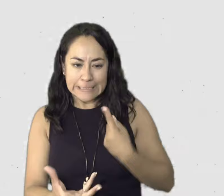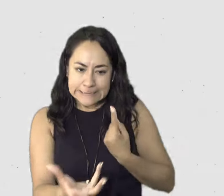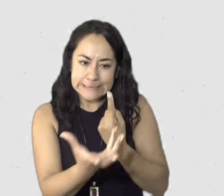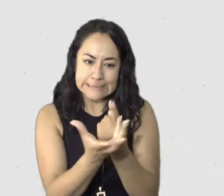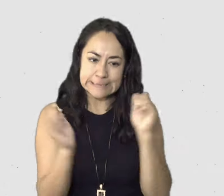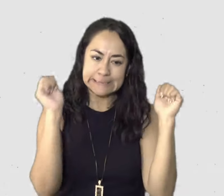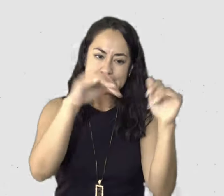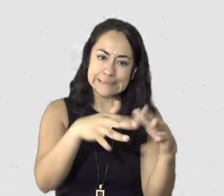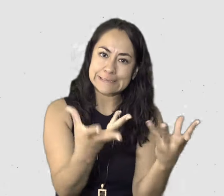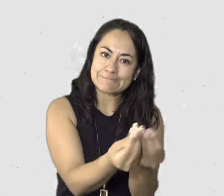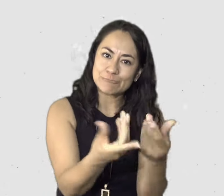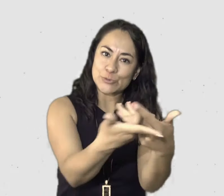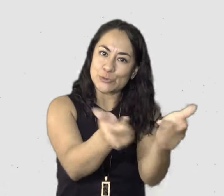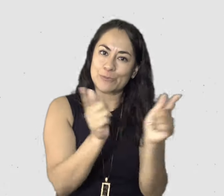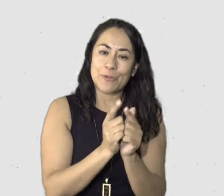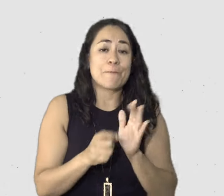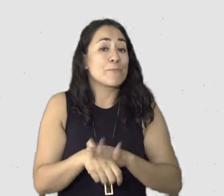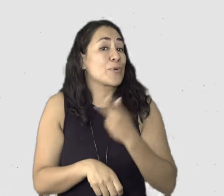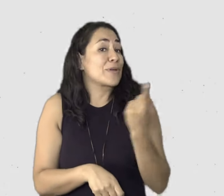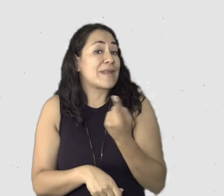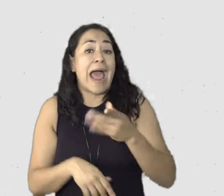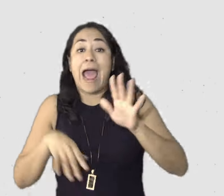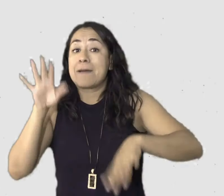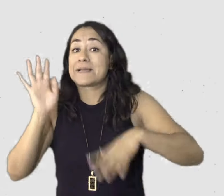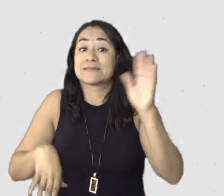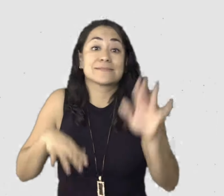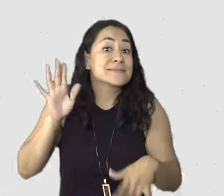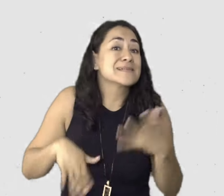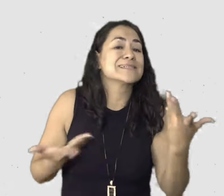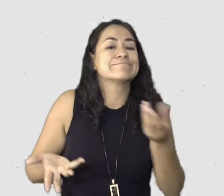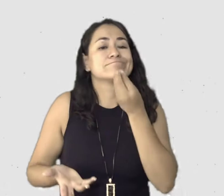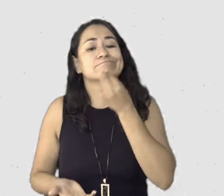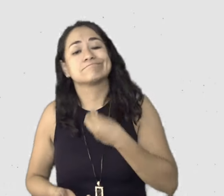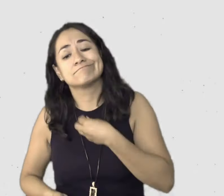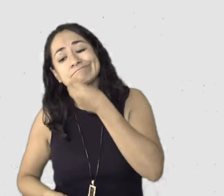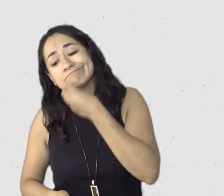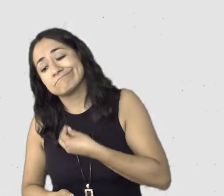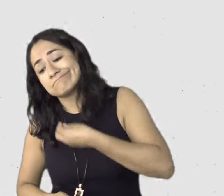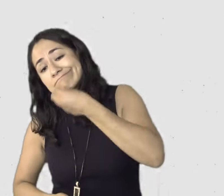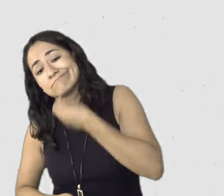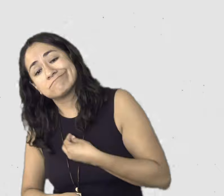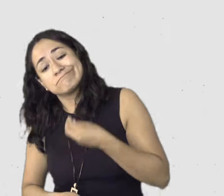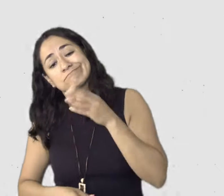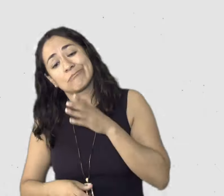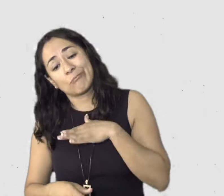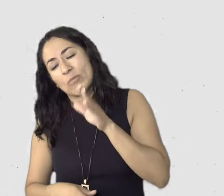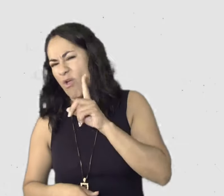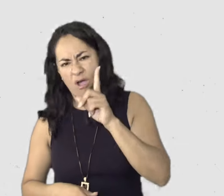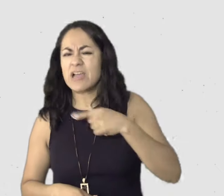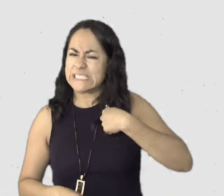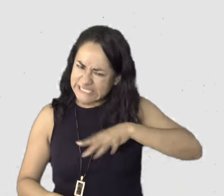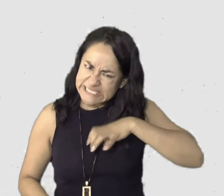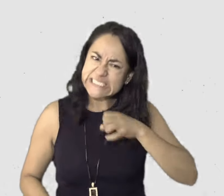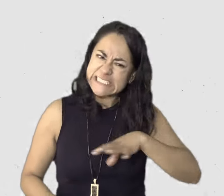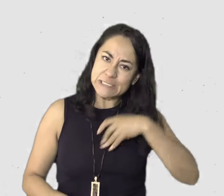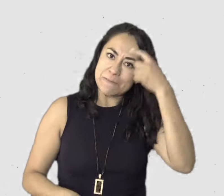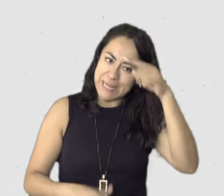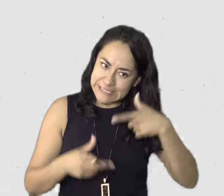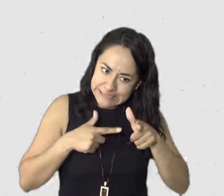porque también hay veces que la gente muy fácil se da por vencida y es como, no pasó y no pasó, pues no, bueno, si a mí me importa, voy a hacer lo